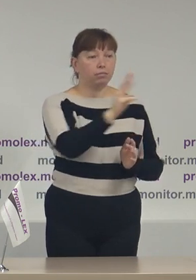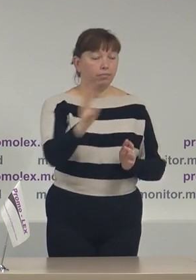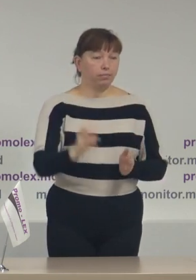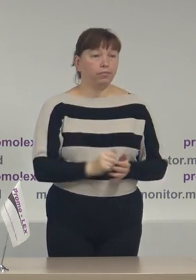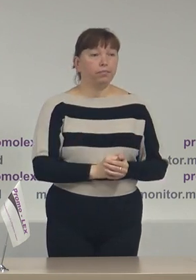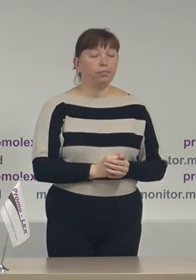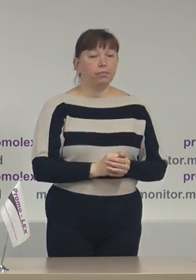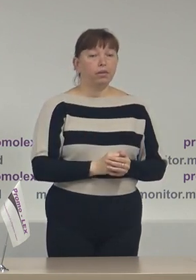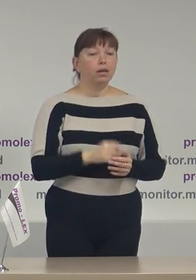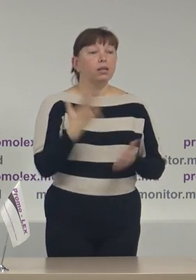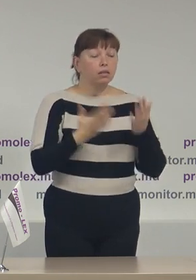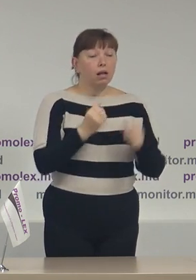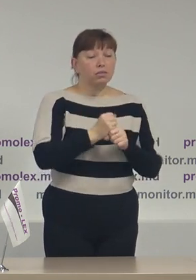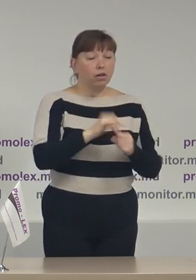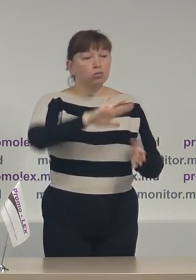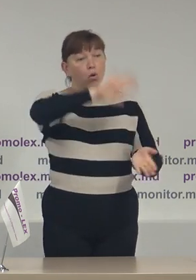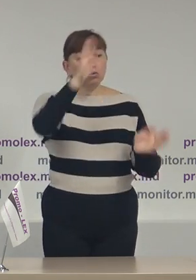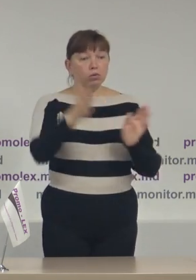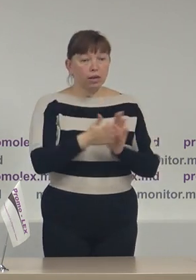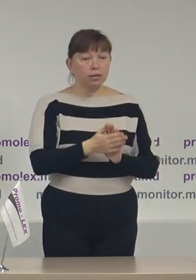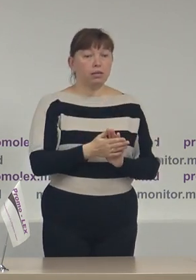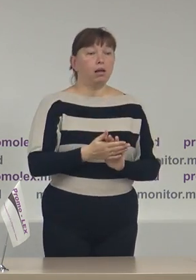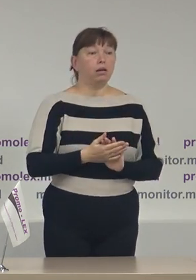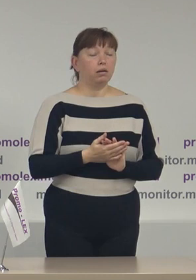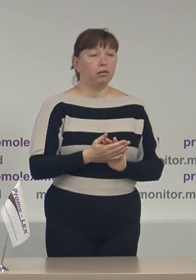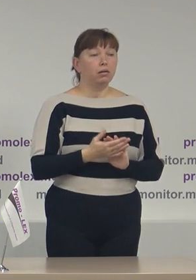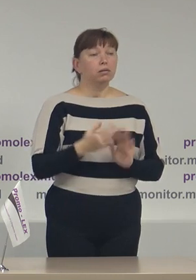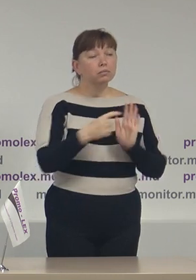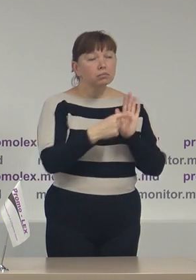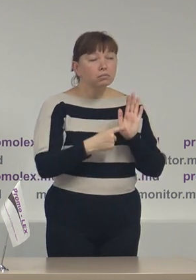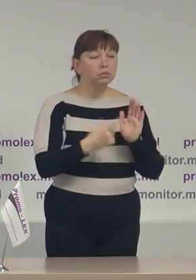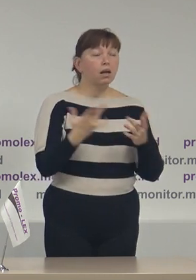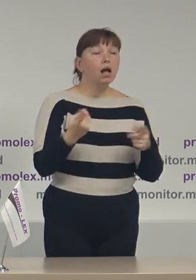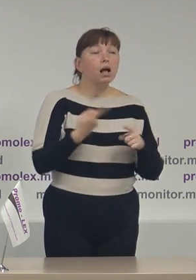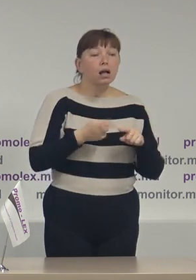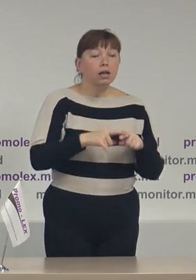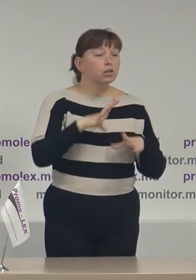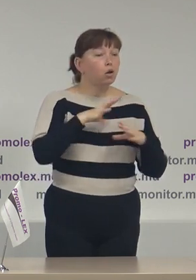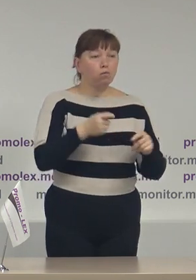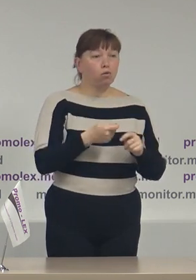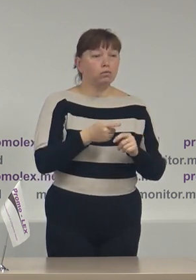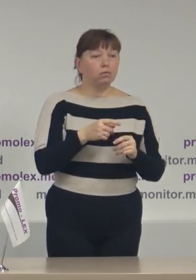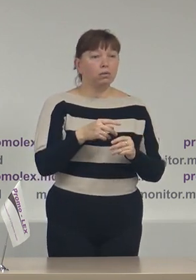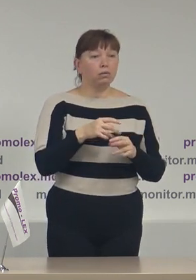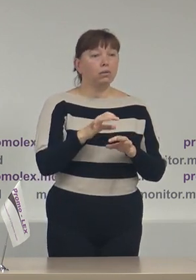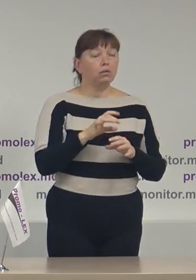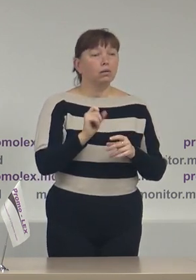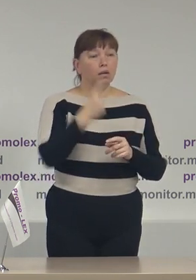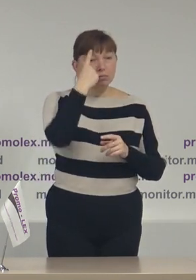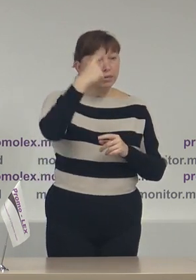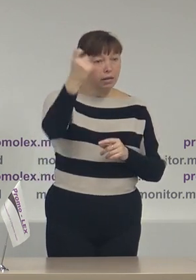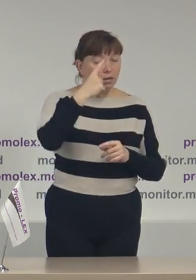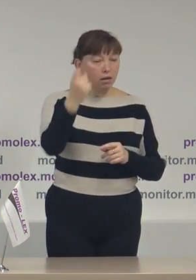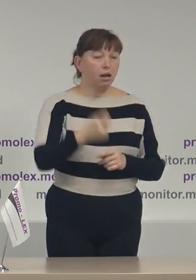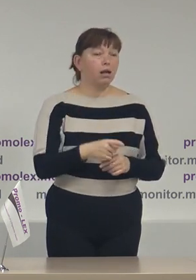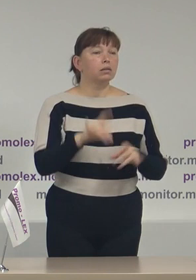respectiv, dacă o să facem o totalizare și estimarea tuturor costurilor nedeclarate pentru toate activitățile de campanie, fie că e